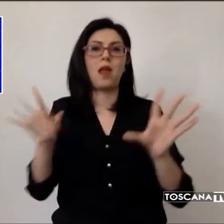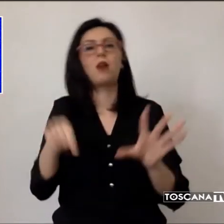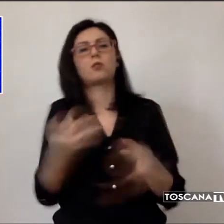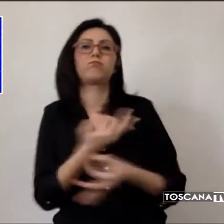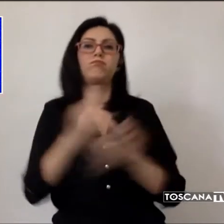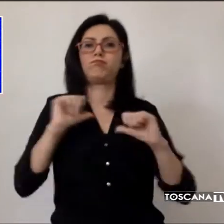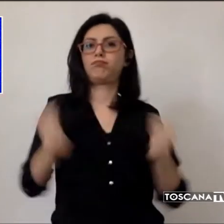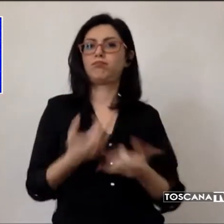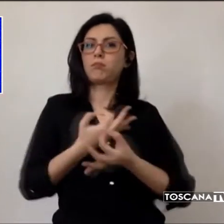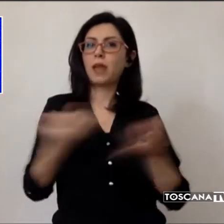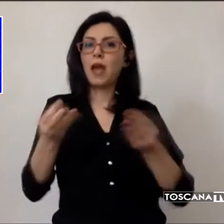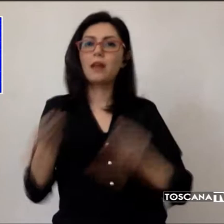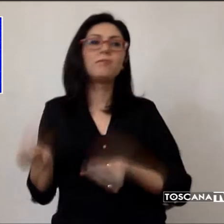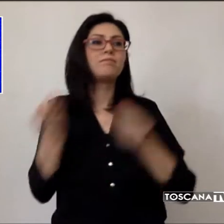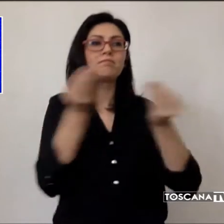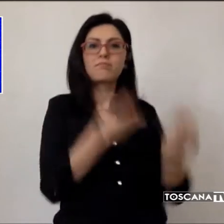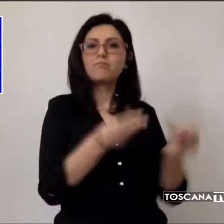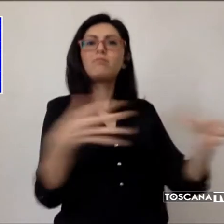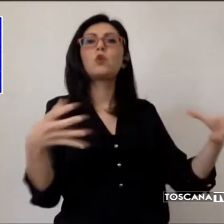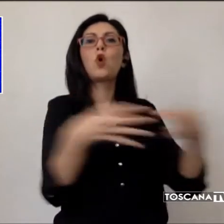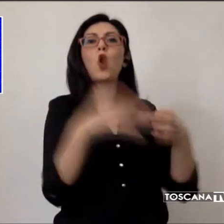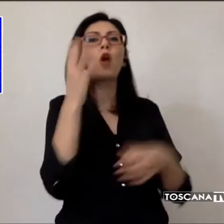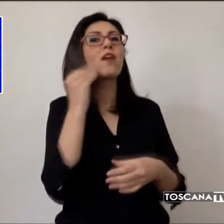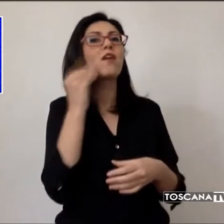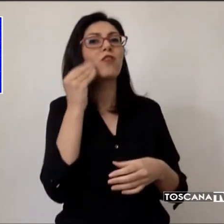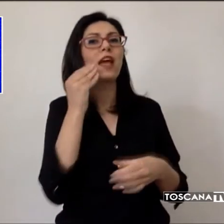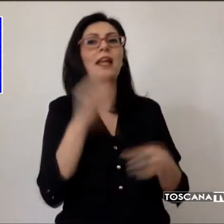della colonia felina che si trova nella struttura.